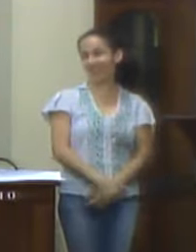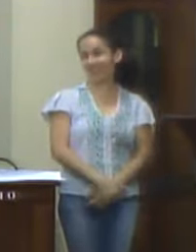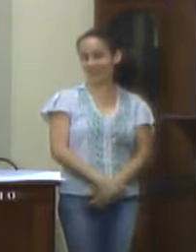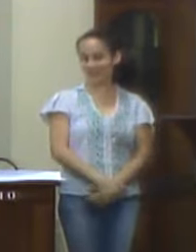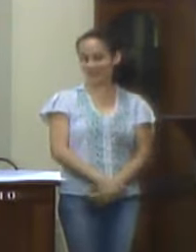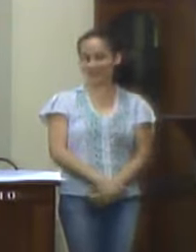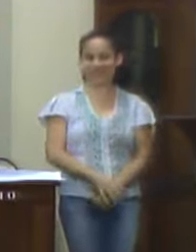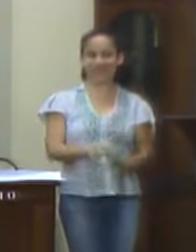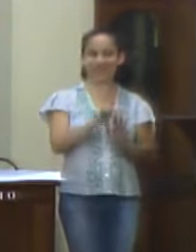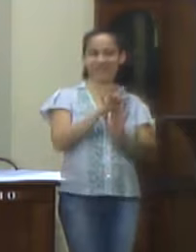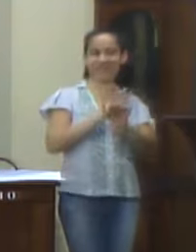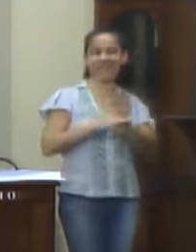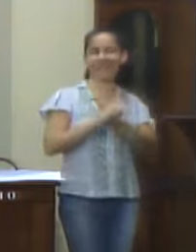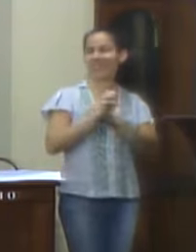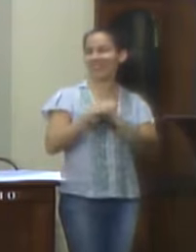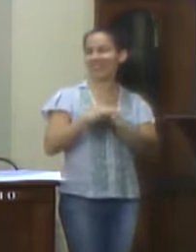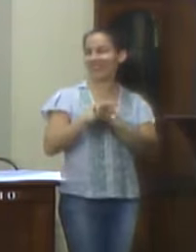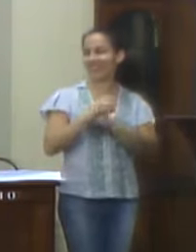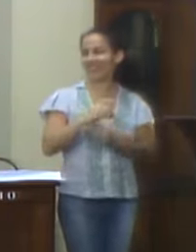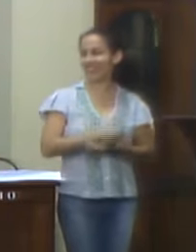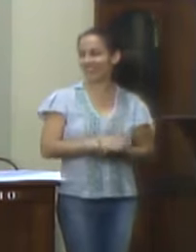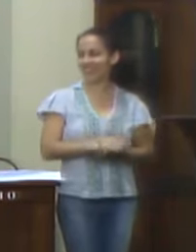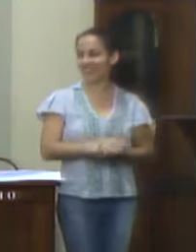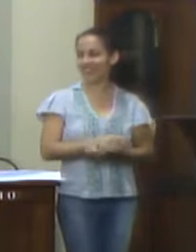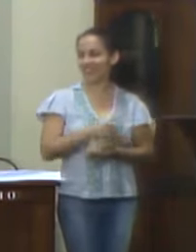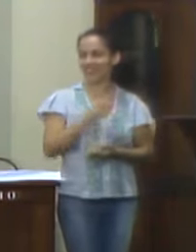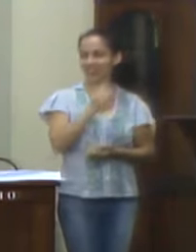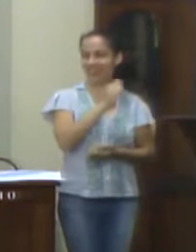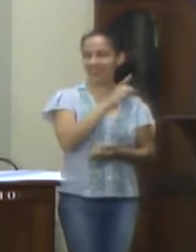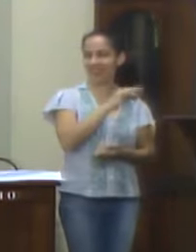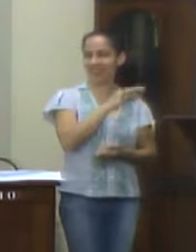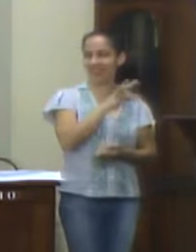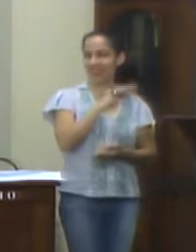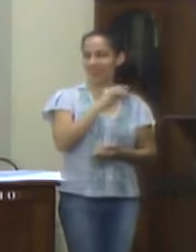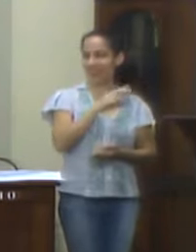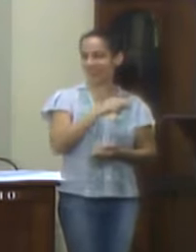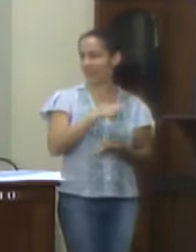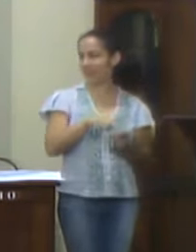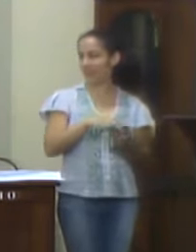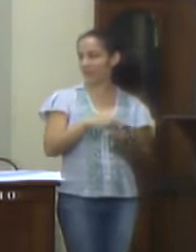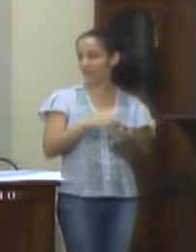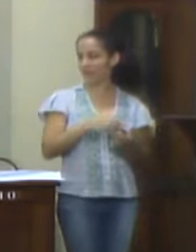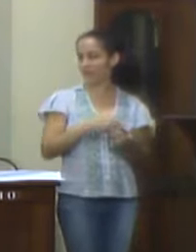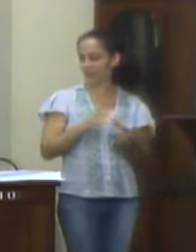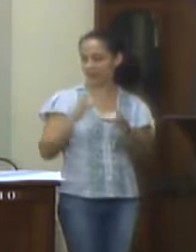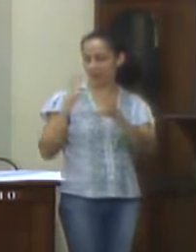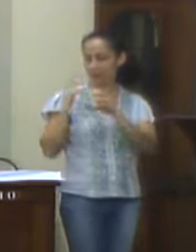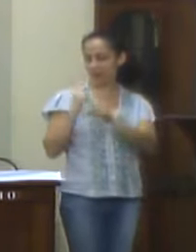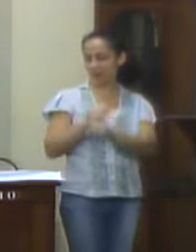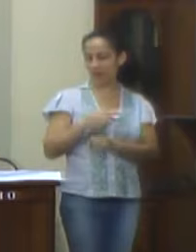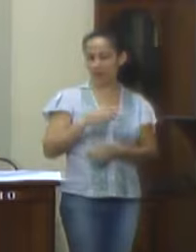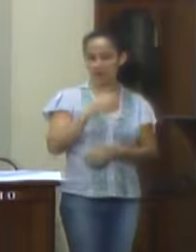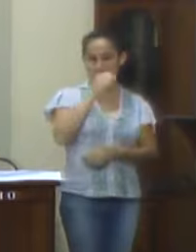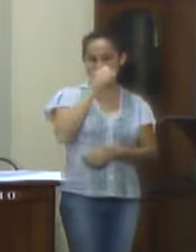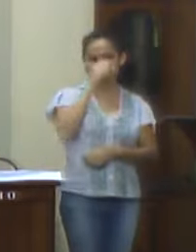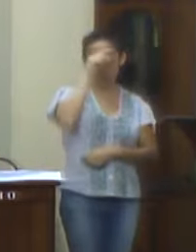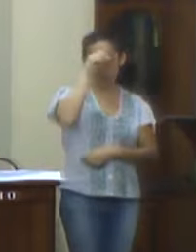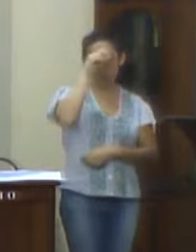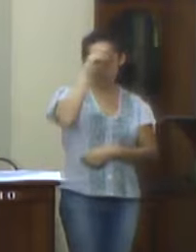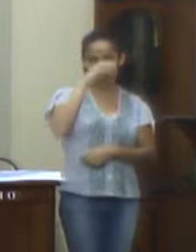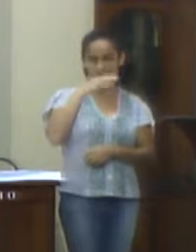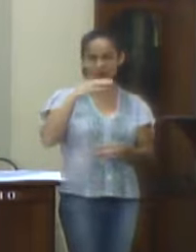texto da emenda, emenda aditiva, vereador Marcos da Silva Marcos, emenda custeio da Associação Hospital Santo Isabel,